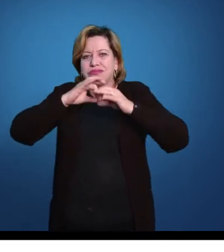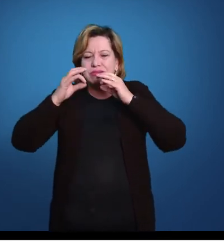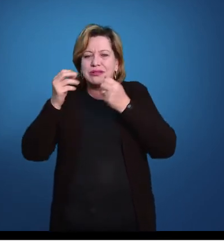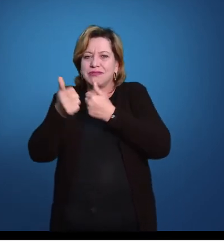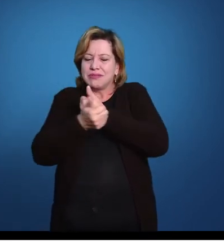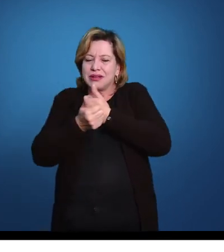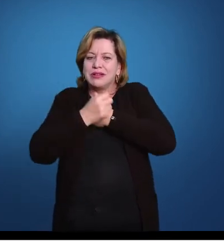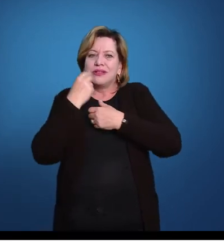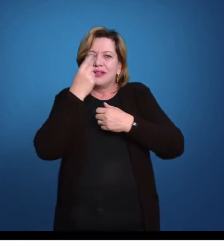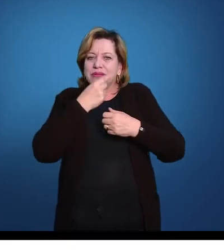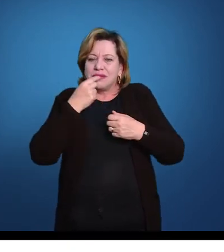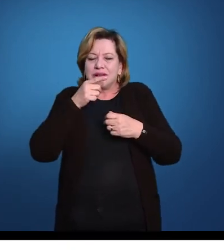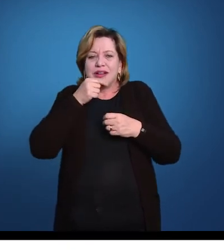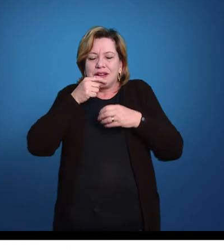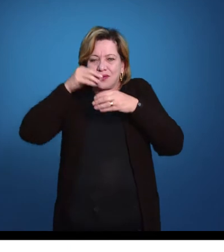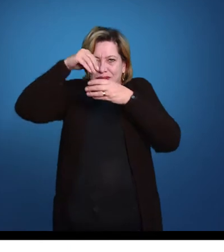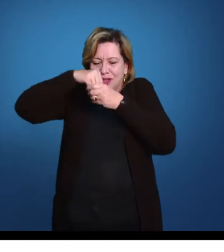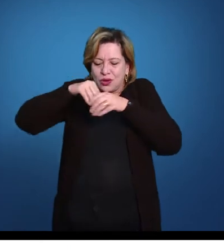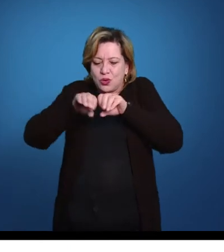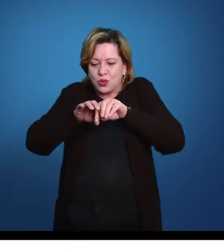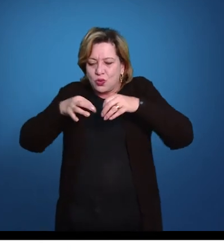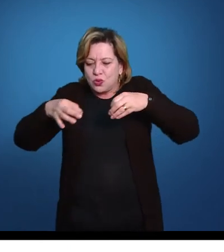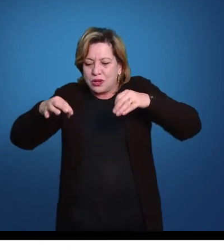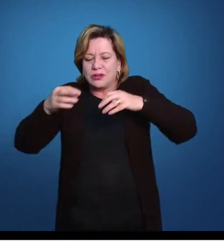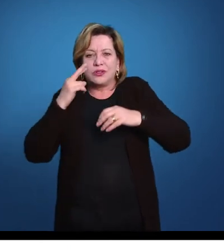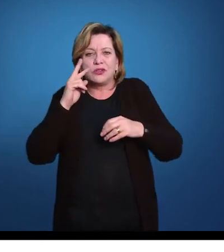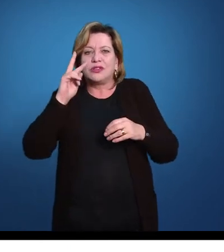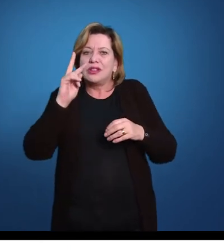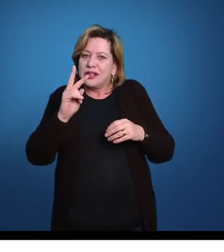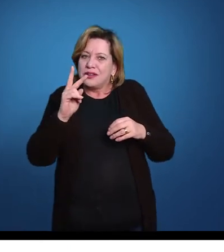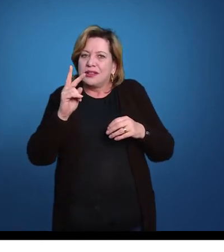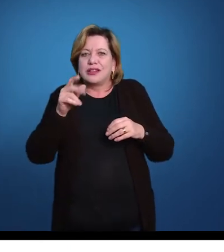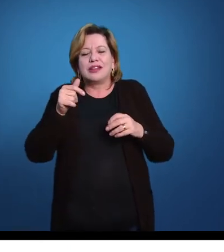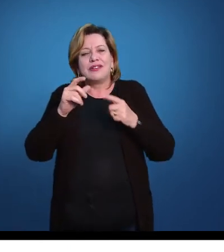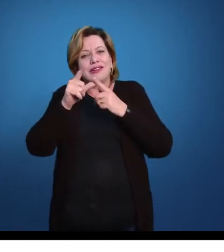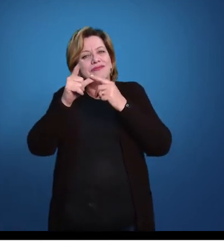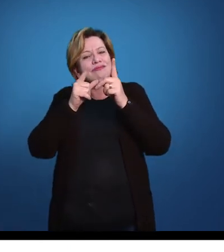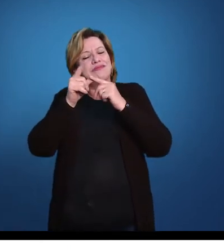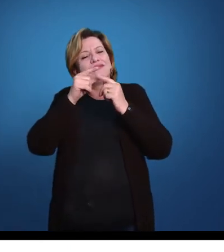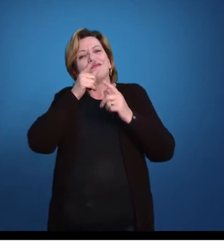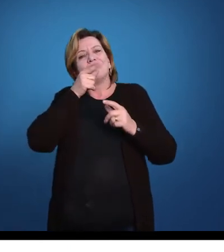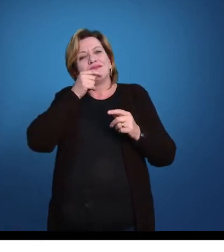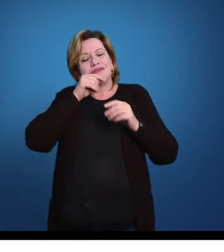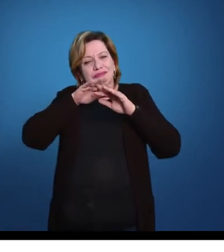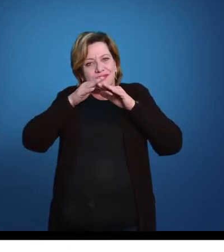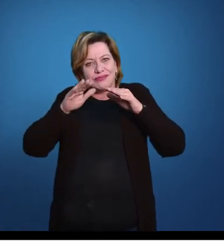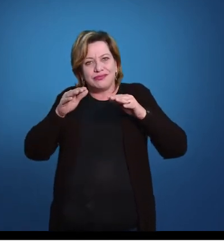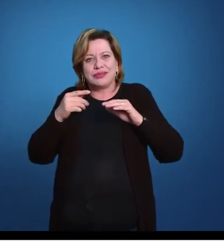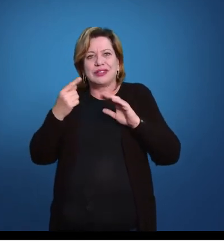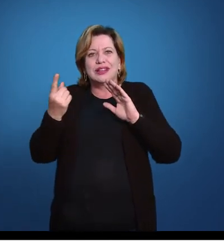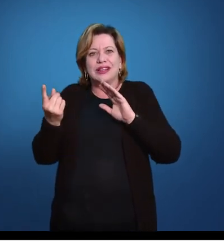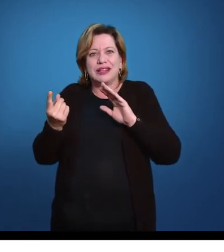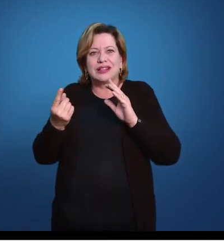Aqui, observando então a morfologia da estrela do mar, a gente tem, aqui eu estou com ela em vista a boral,